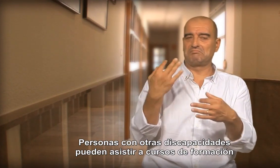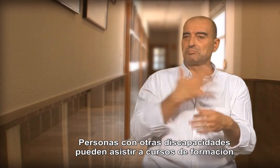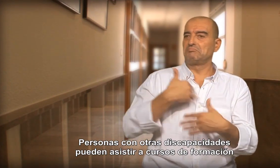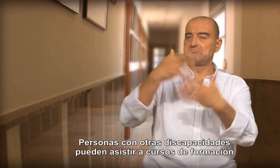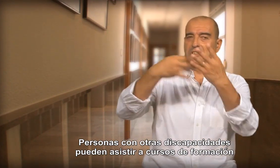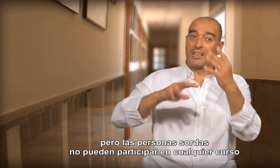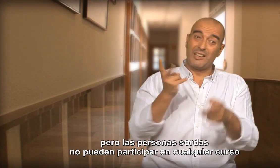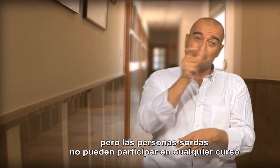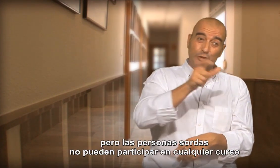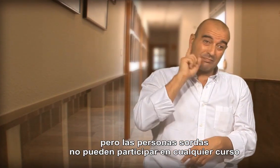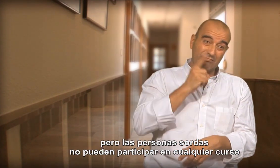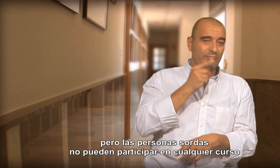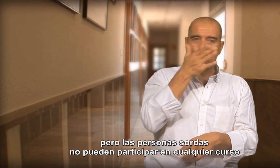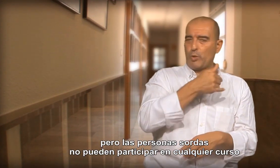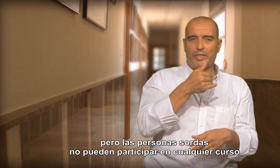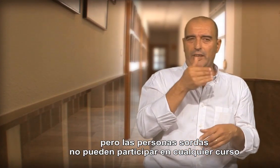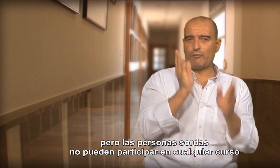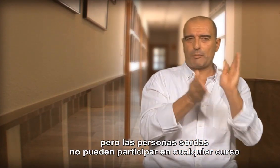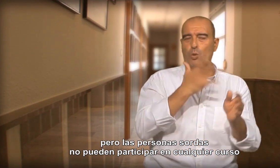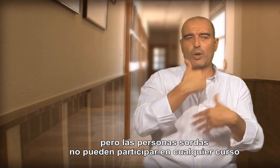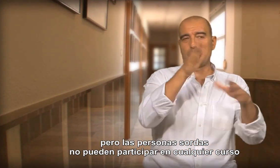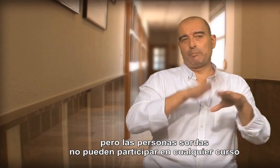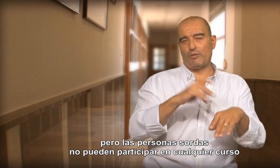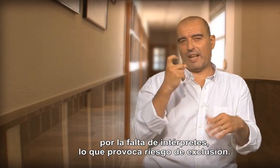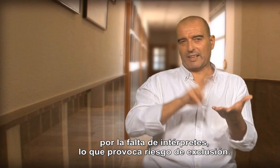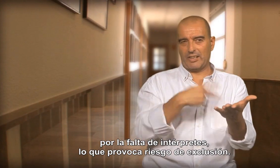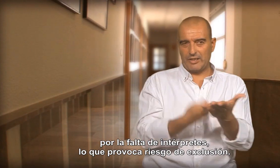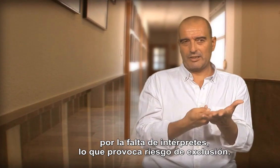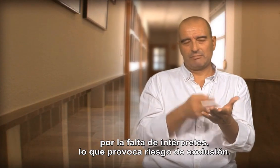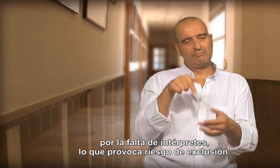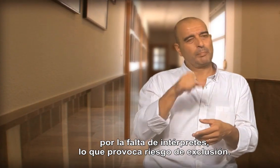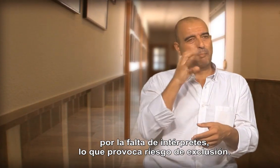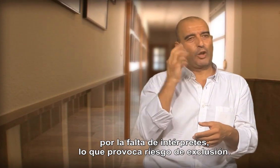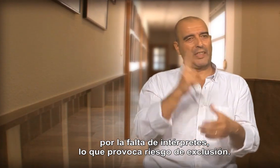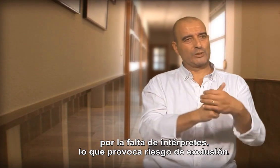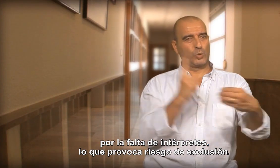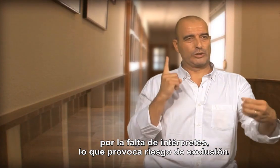personas sordas no pueden participar en cualquier curso por falta de intérpretes, lo que provoca riesgo de exclusión.